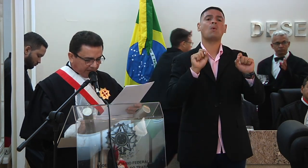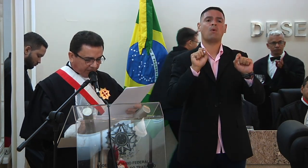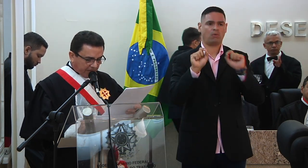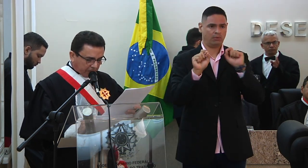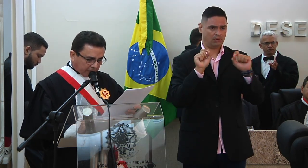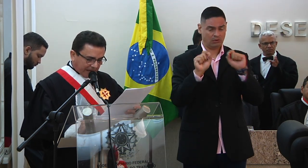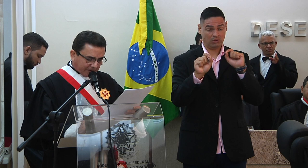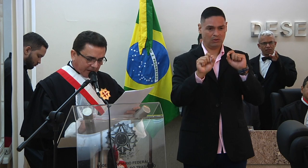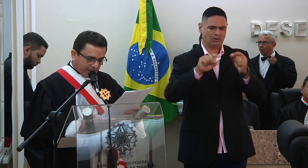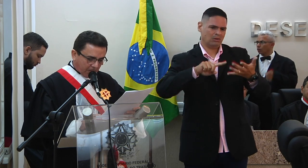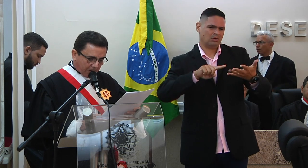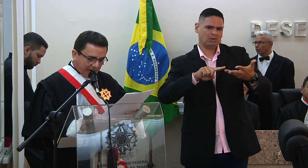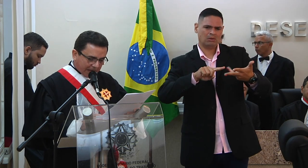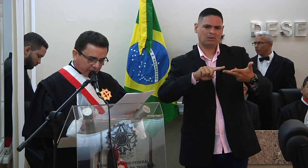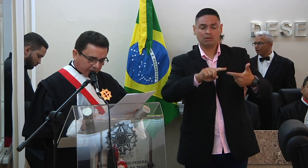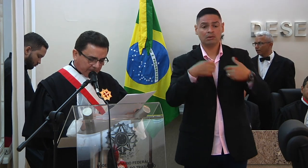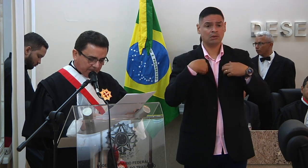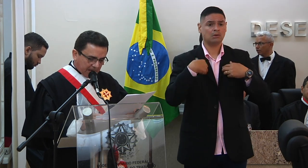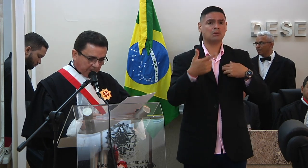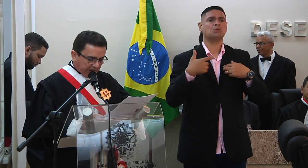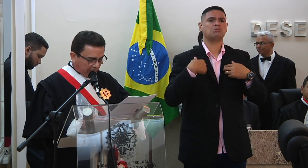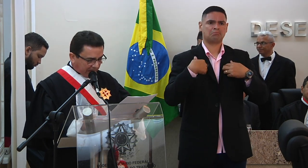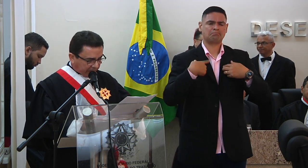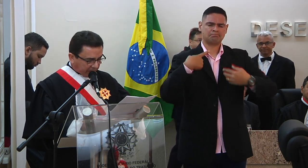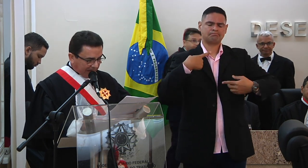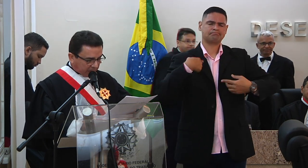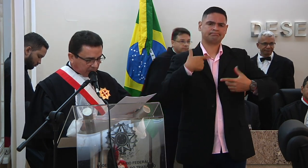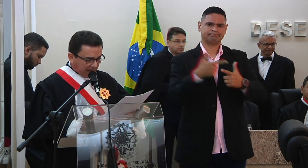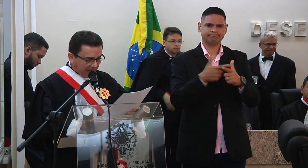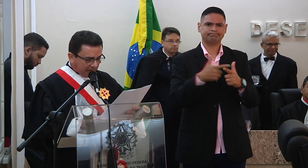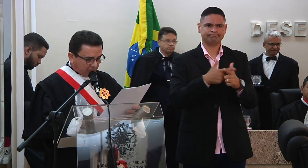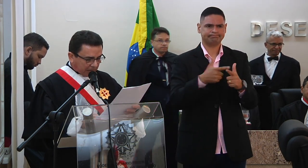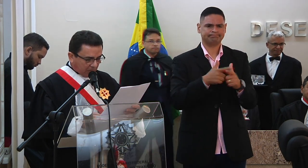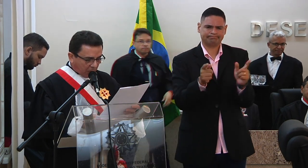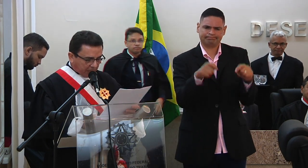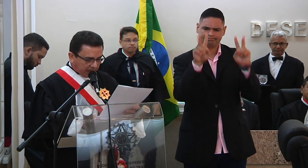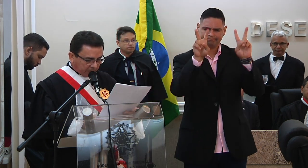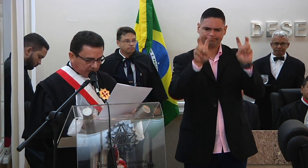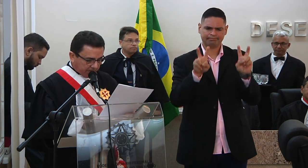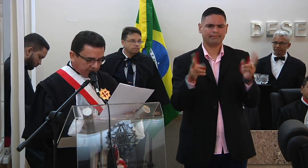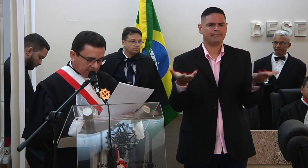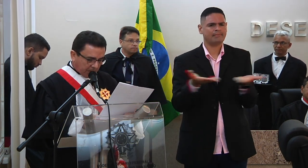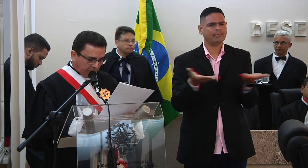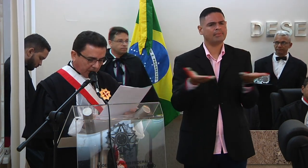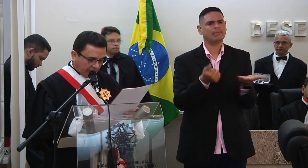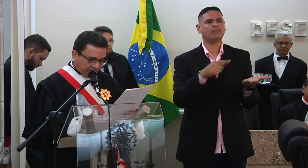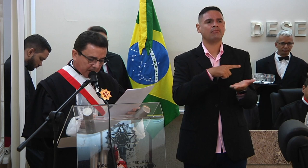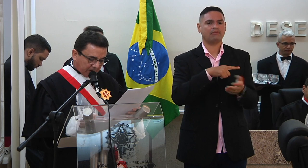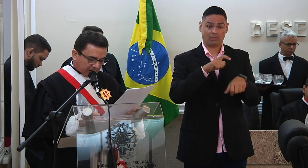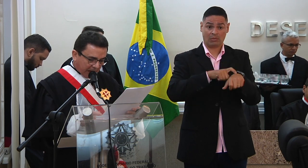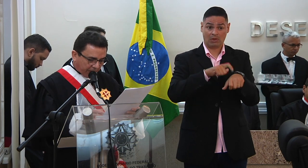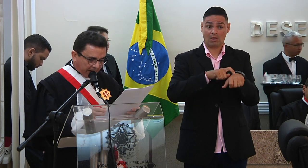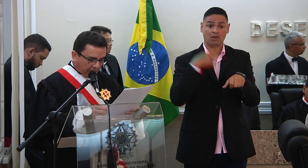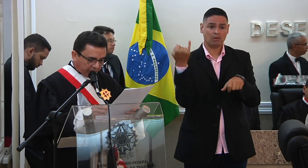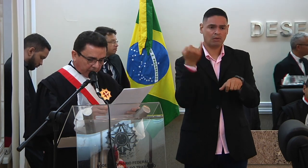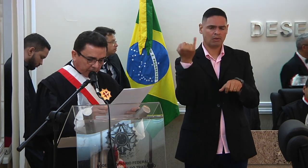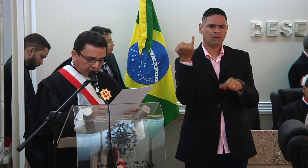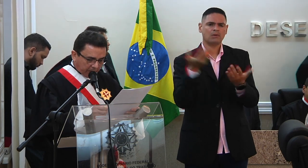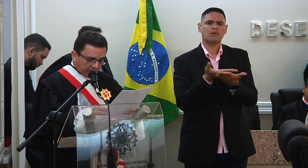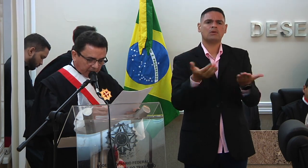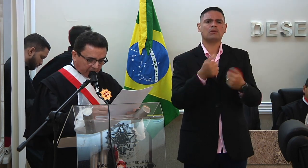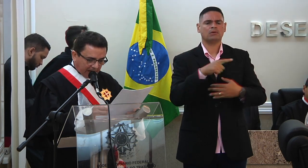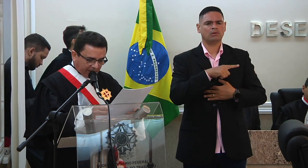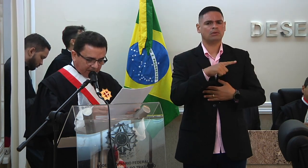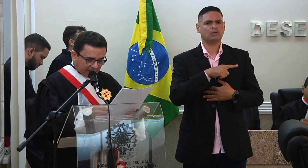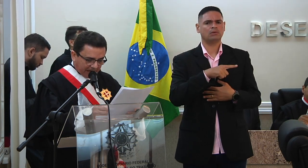um dos desafios a serem ombreados pelo magistrado do trabalho no atual momento e que salvo melhor